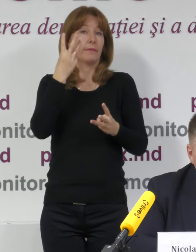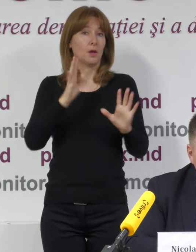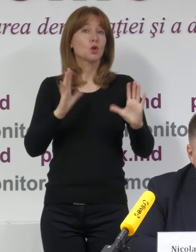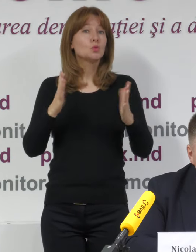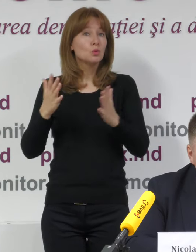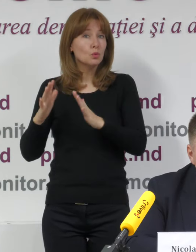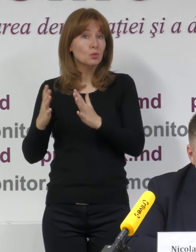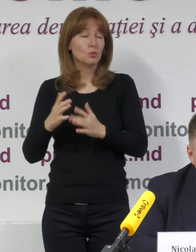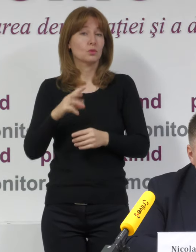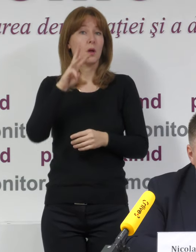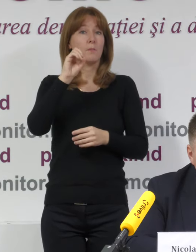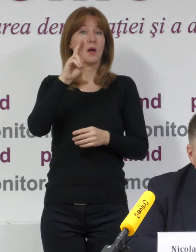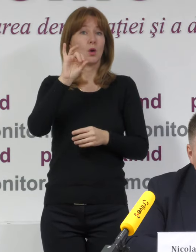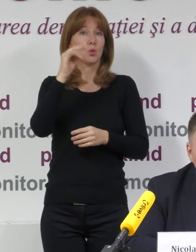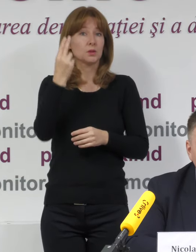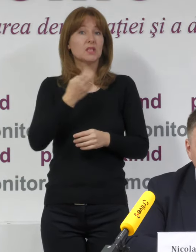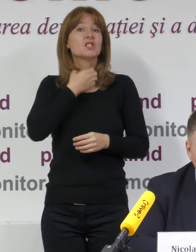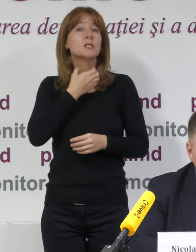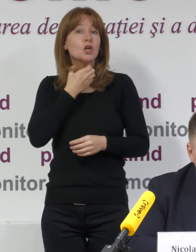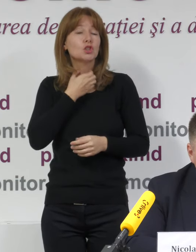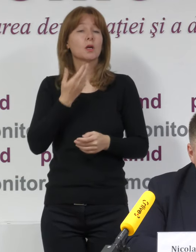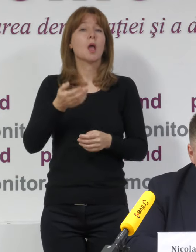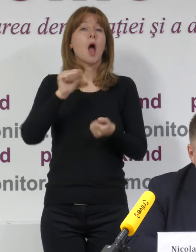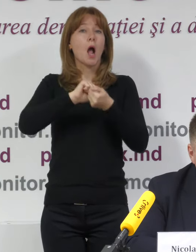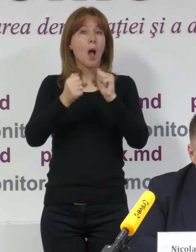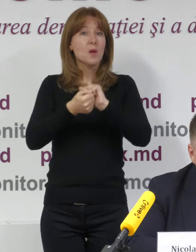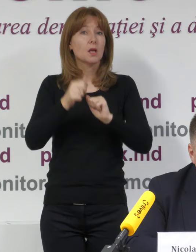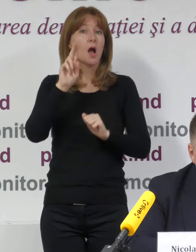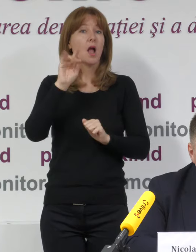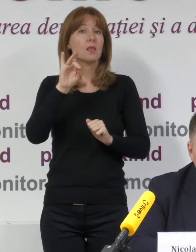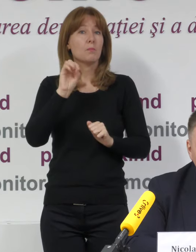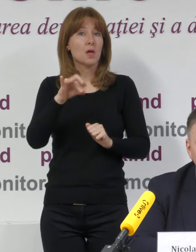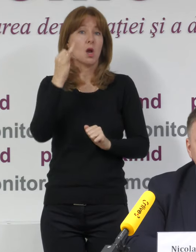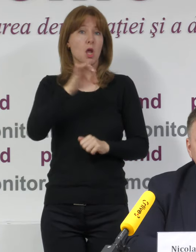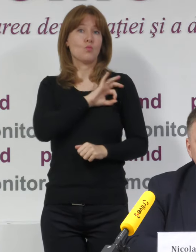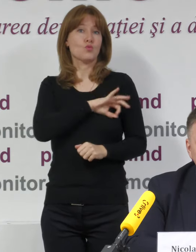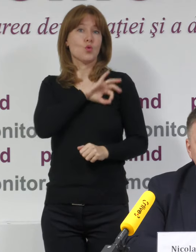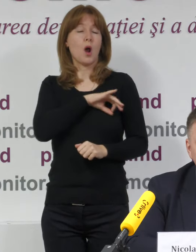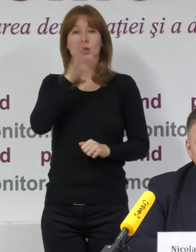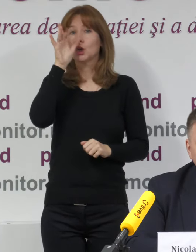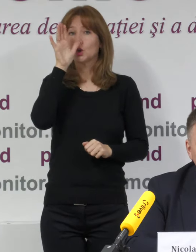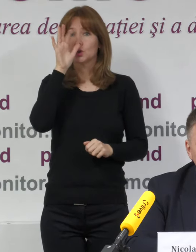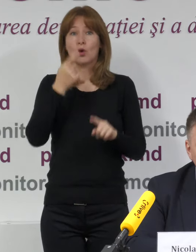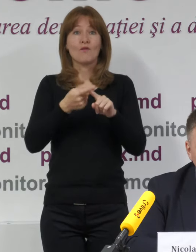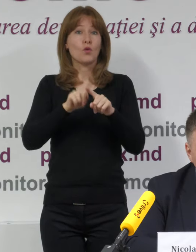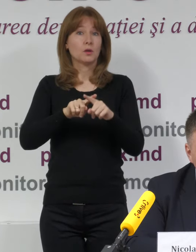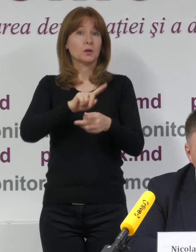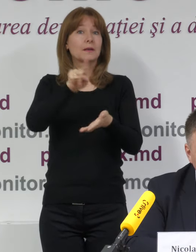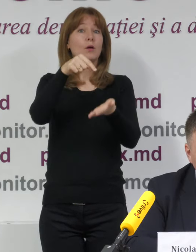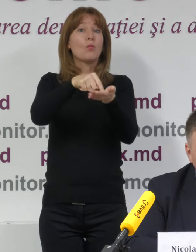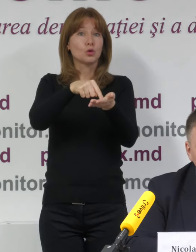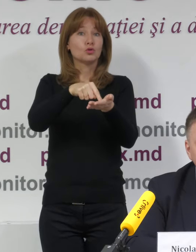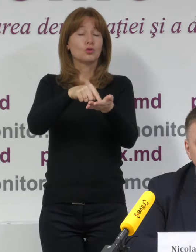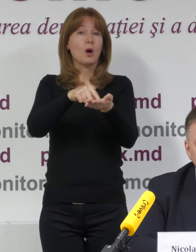Vorbim aici de Micăuți, Strășeni, Cania, Cantemir și Buiucani, Chișinău. Secțiile de votare nemijlocit